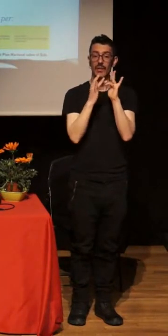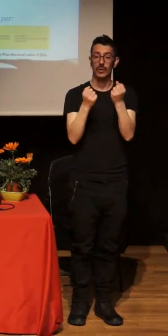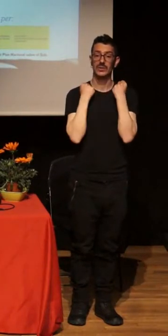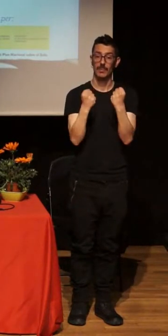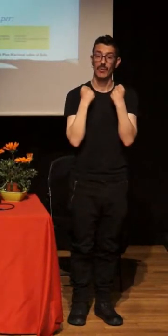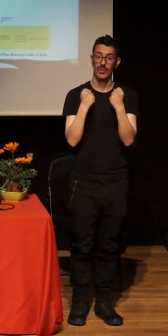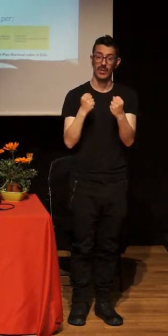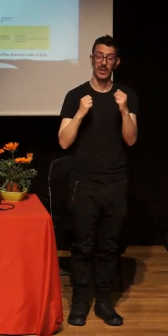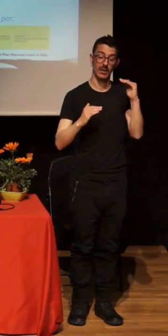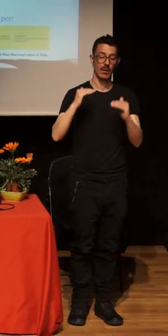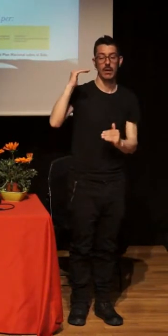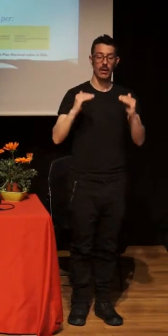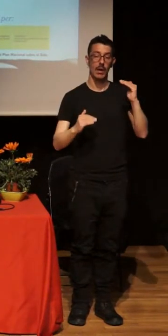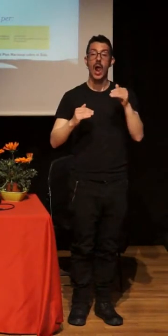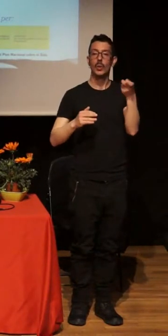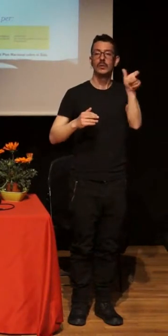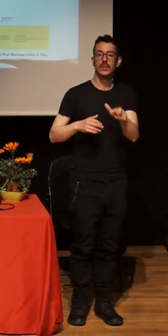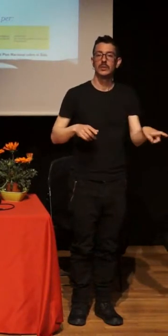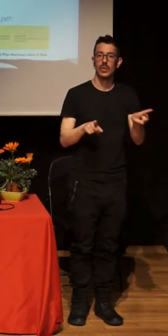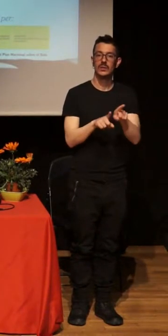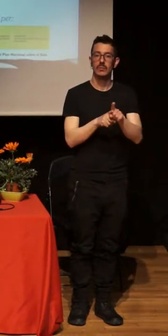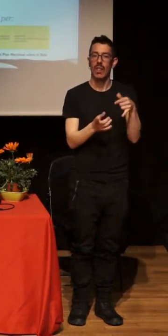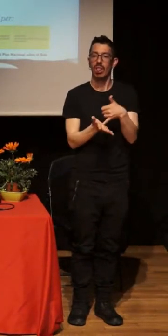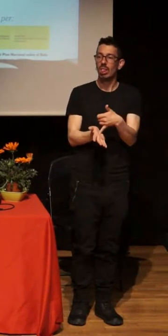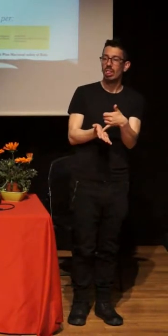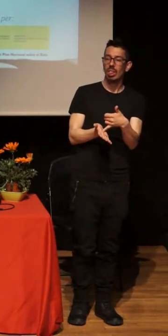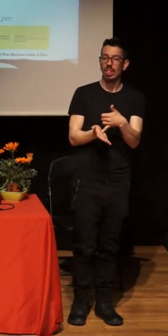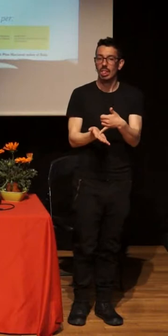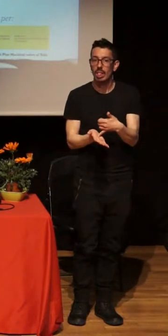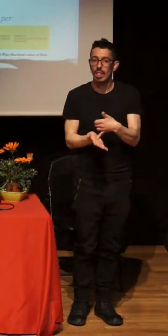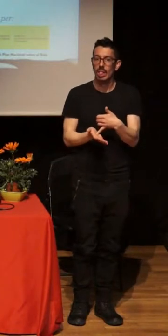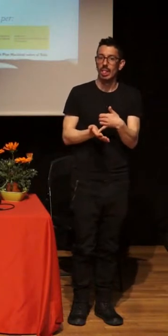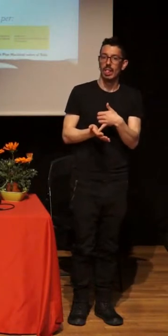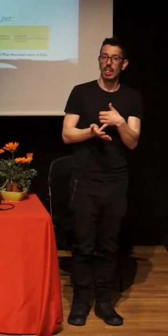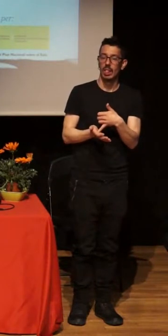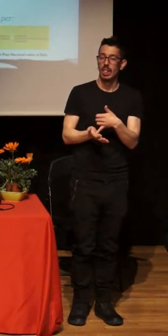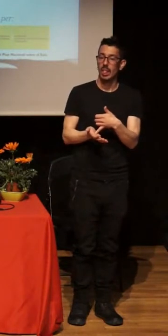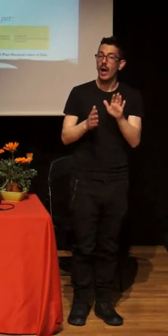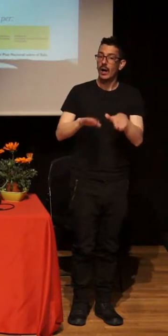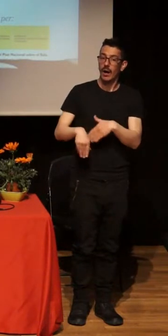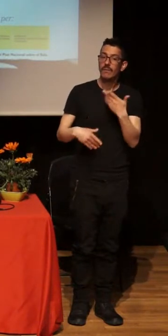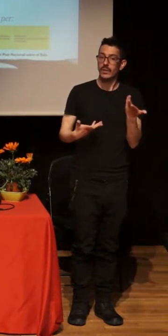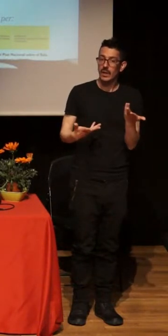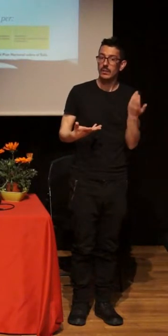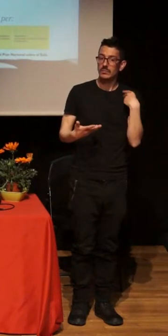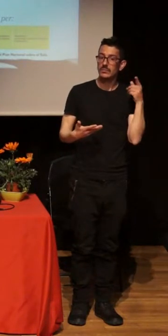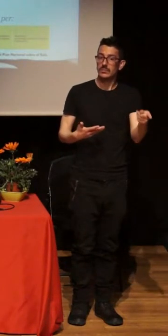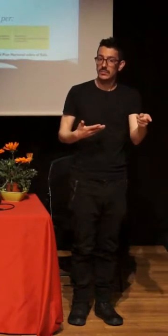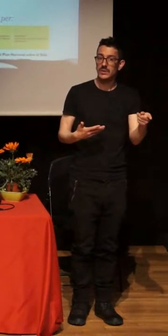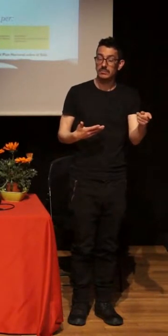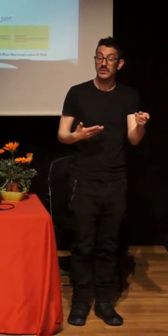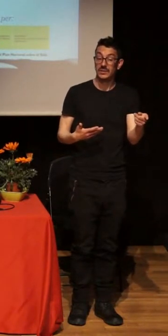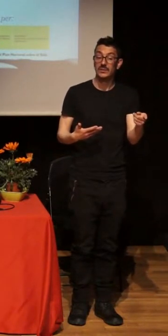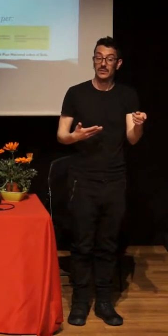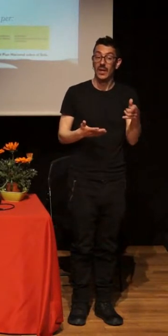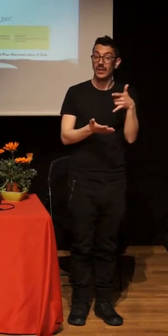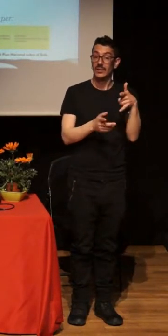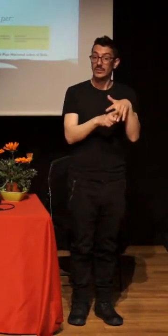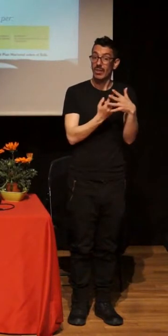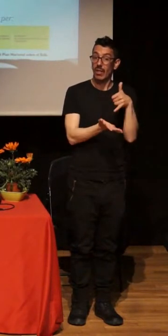en situaciones de vulnerabilidad y muy probablemente situaciones para poderse infectar por el VIH o